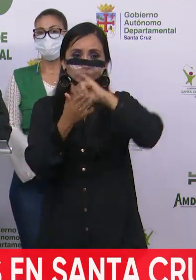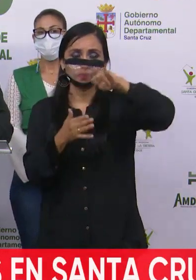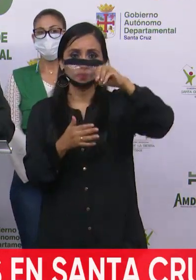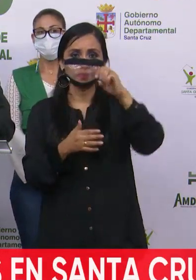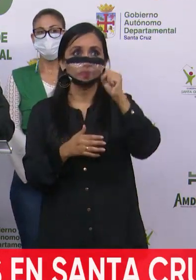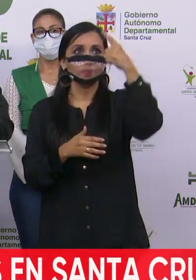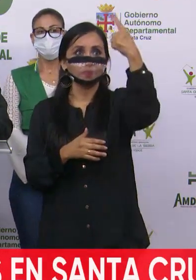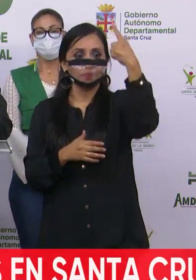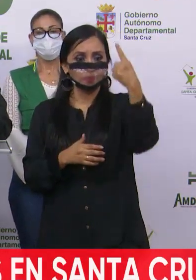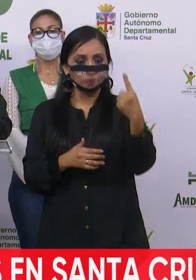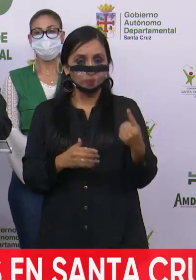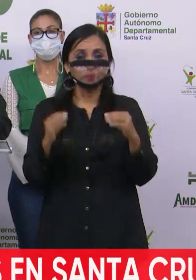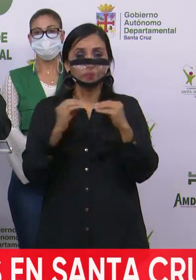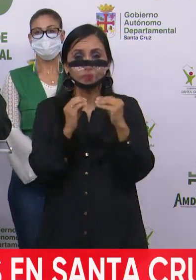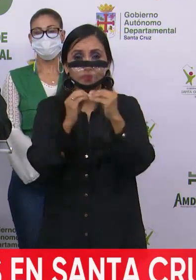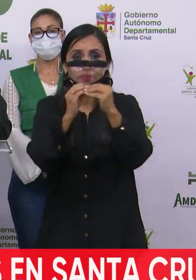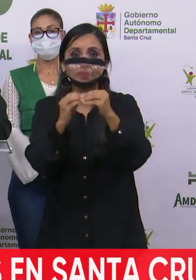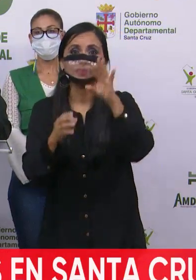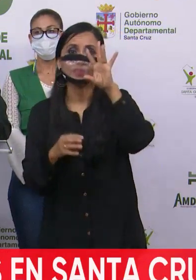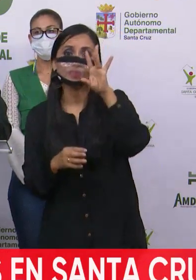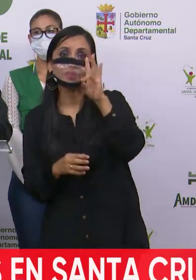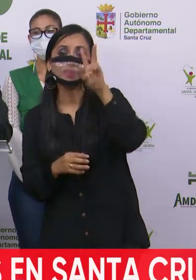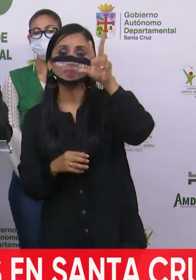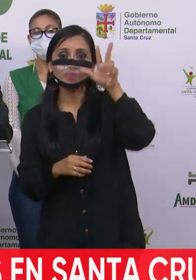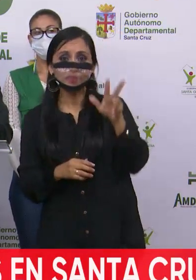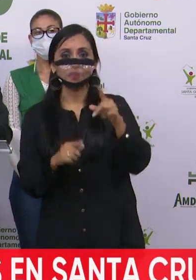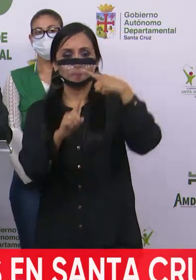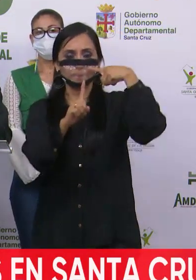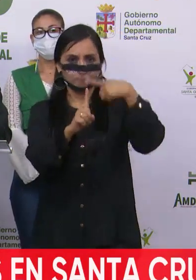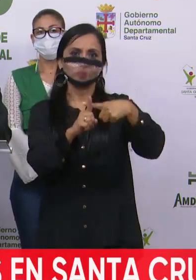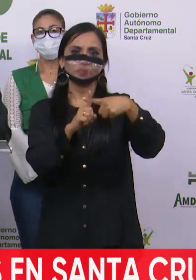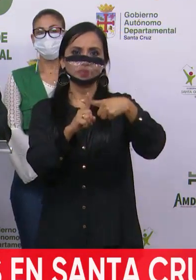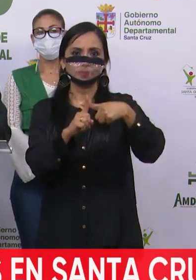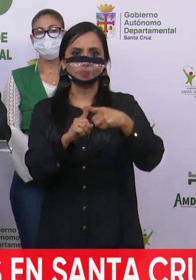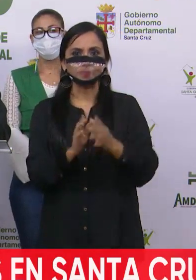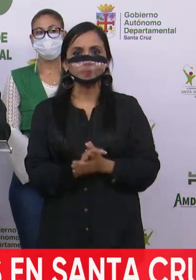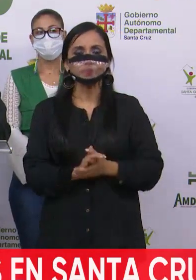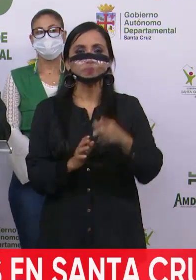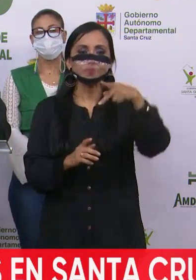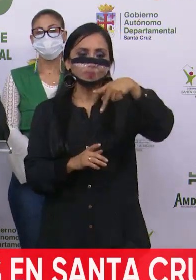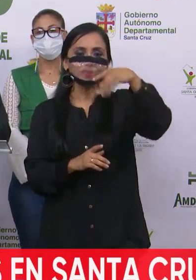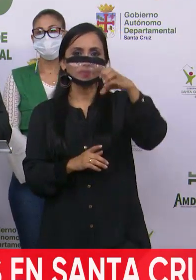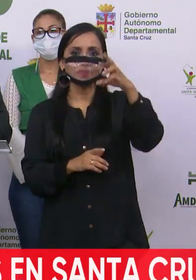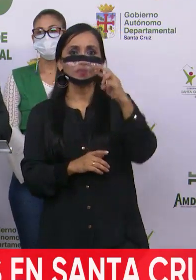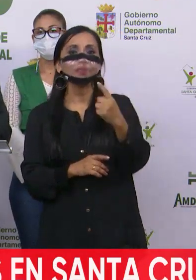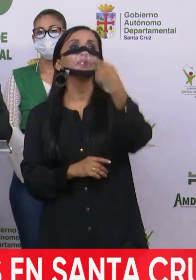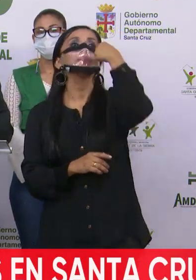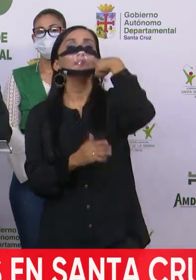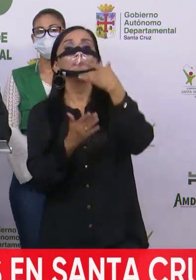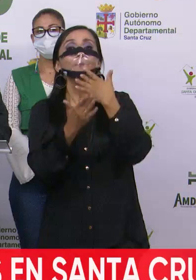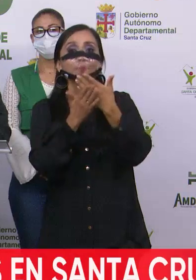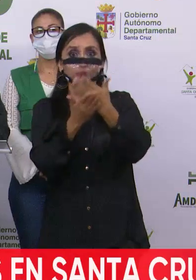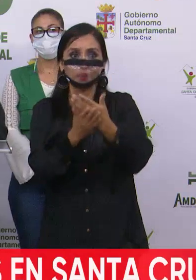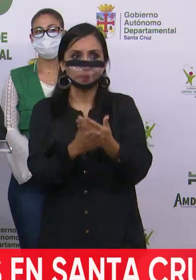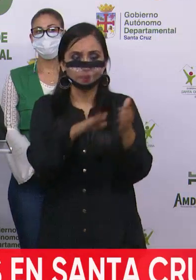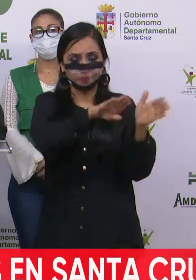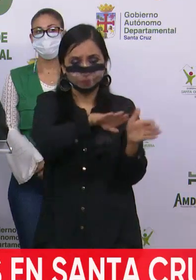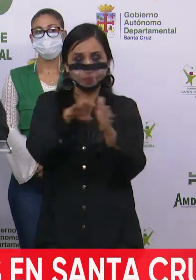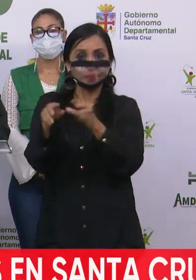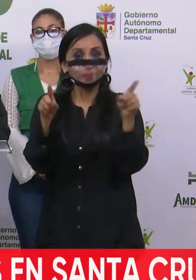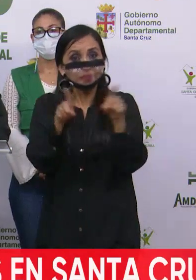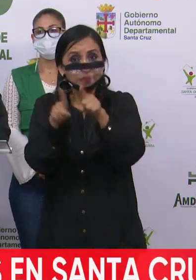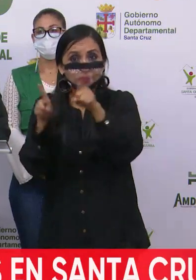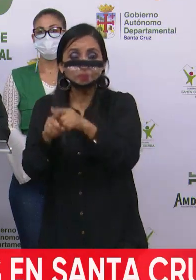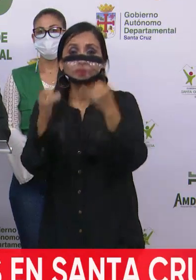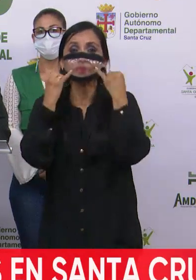caso, que hacen un total de 73 casos positivos por PCR. Pero también debemos